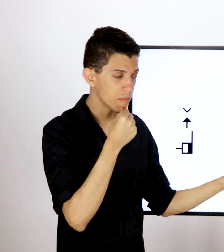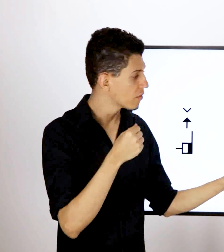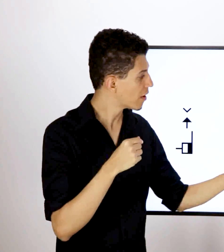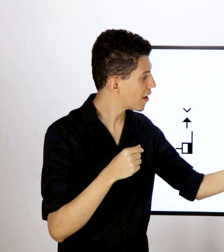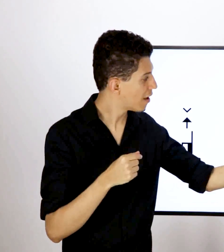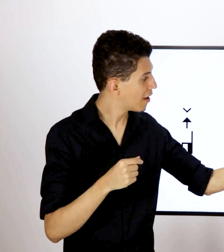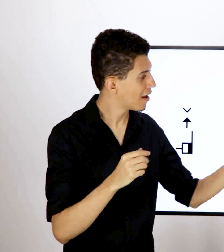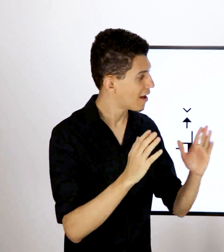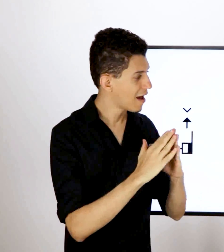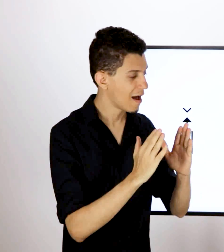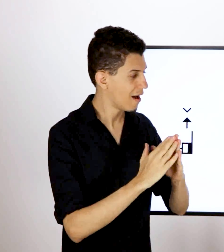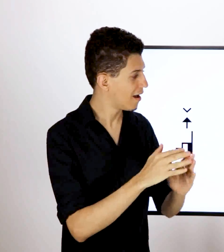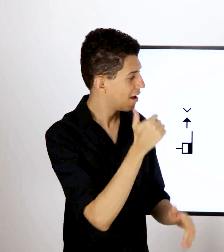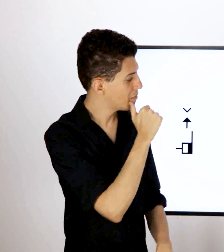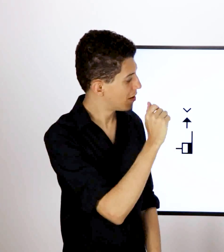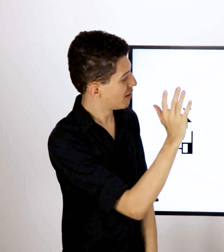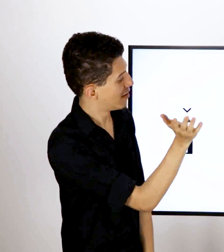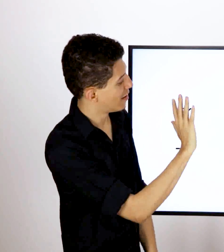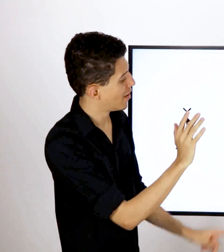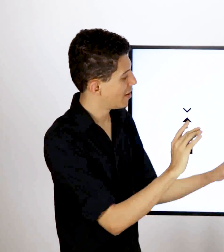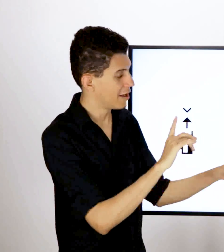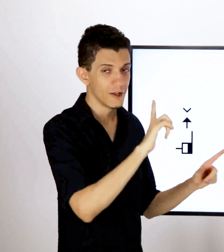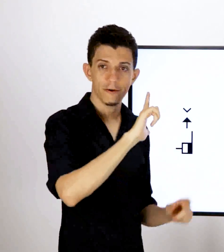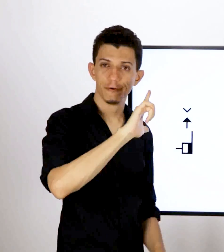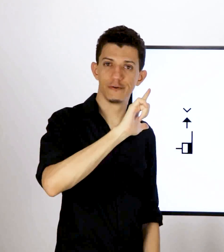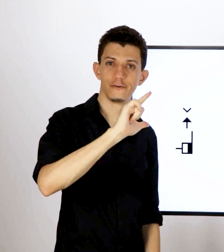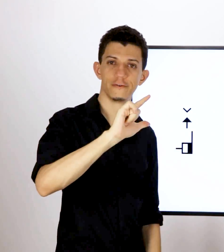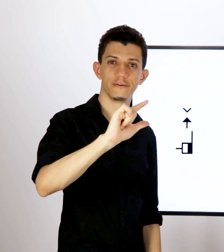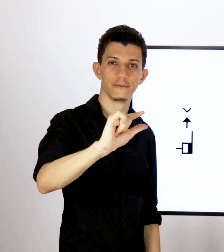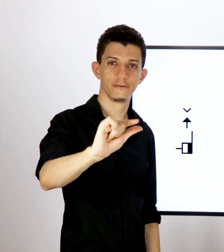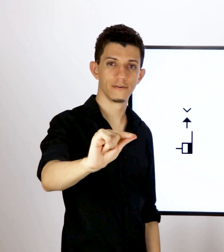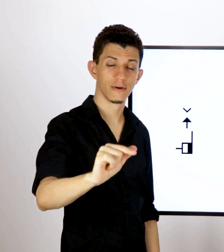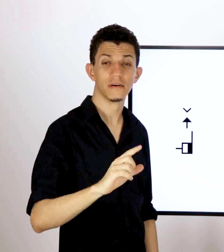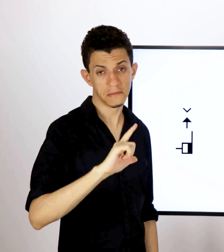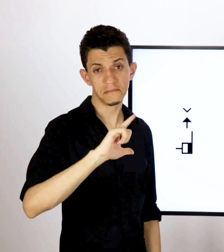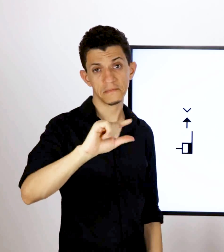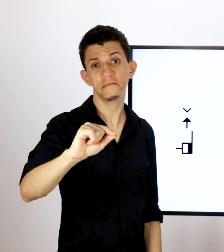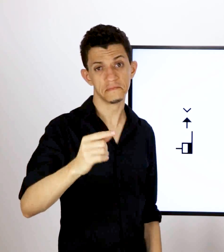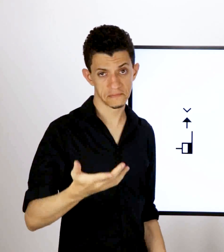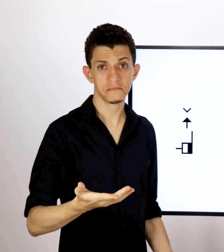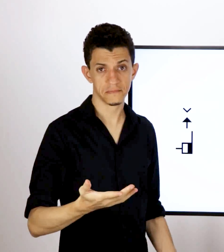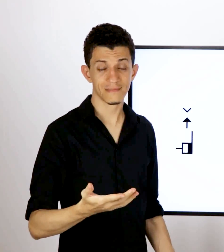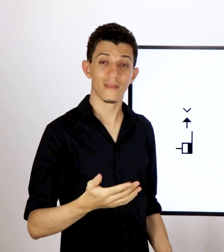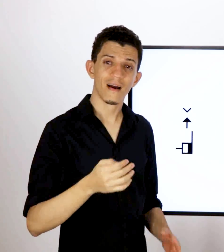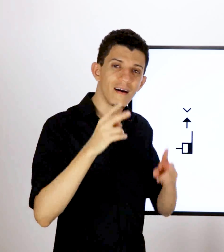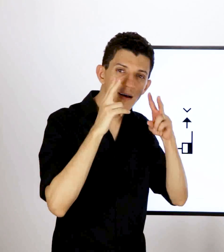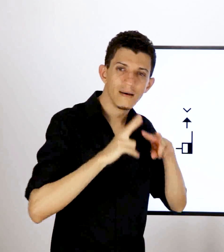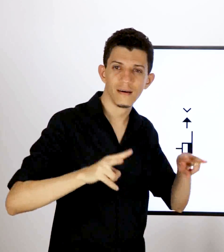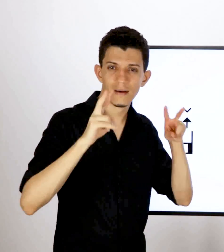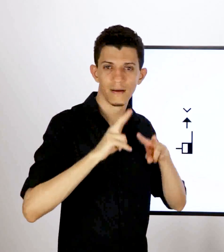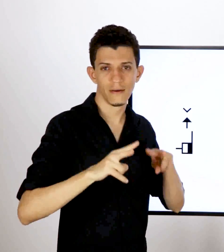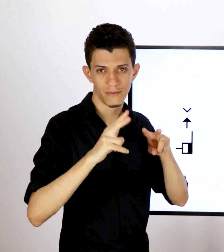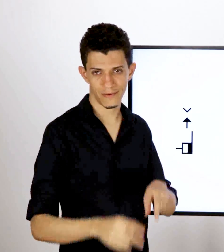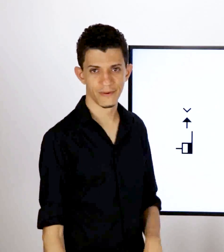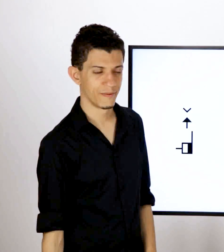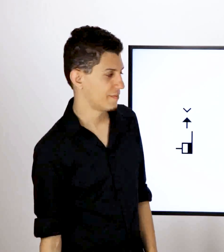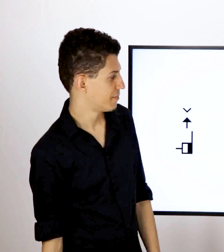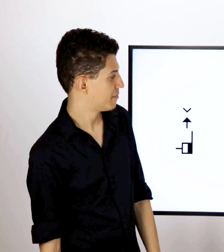Como nesse caso aqui, em que você faz o sinal de sair, de se deslocar de um ambiente para o outro e você treina a